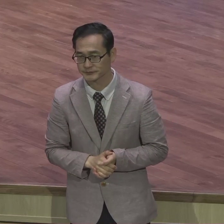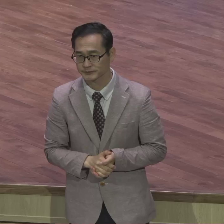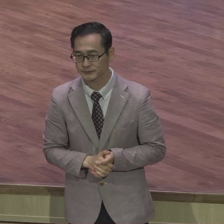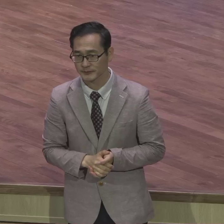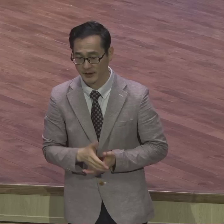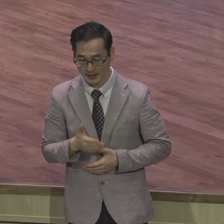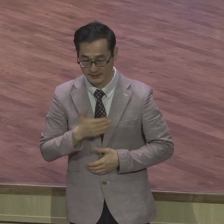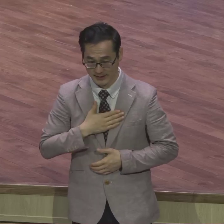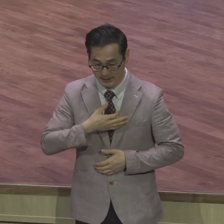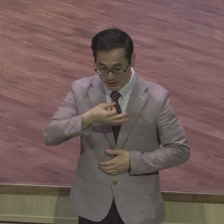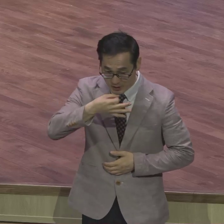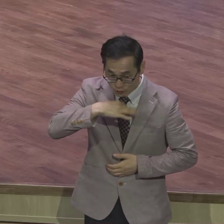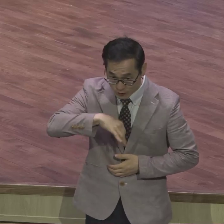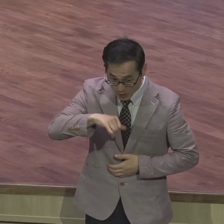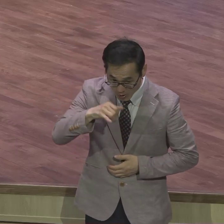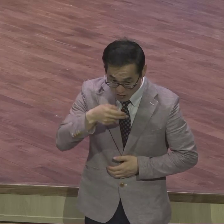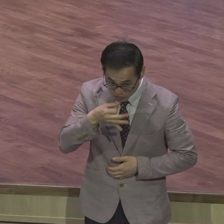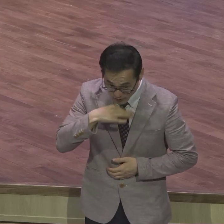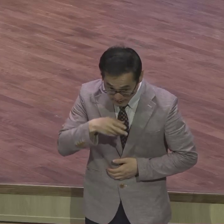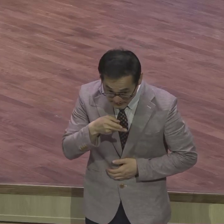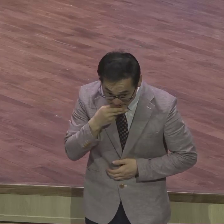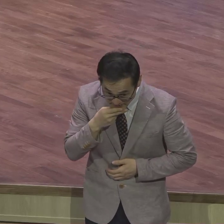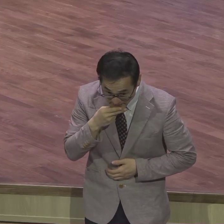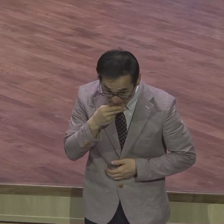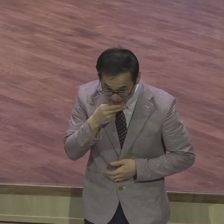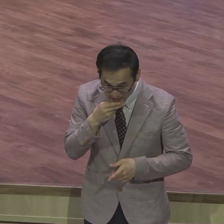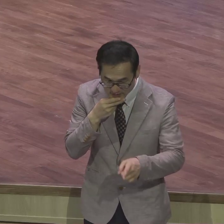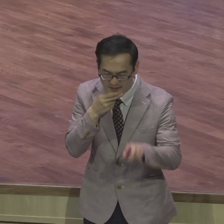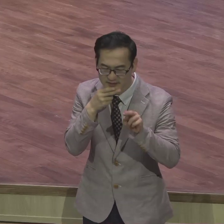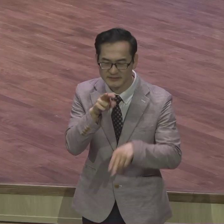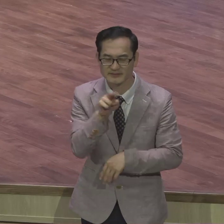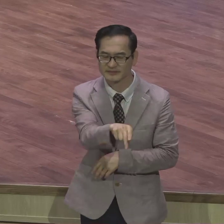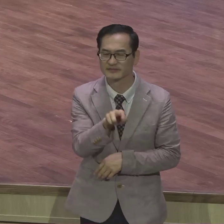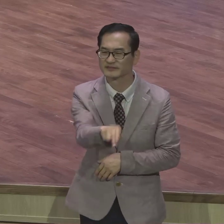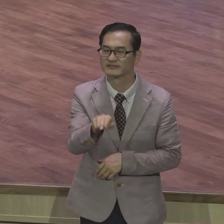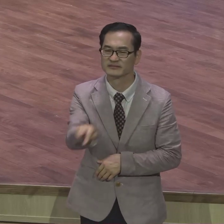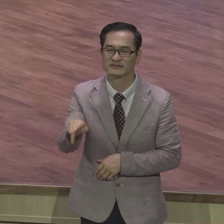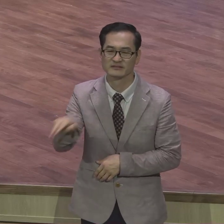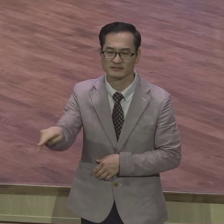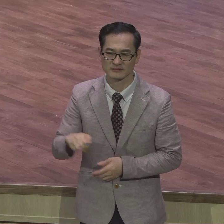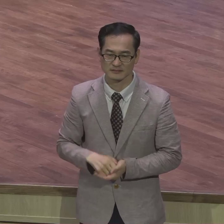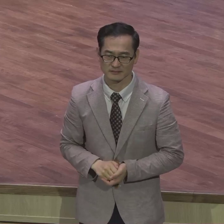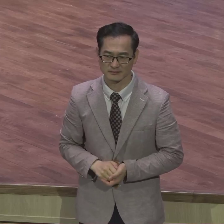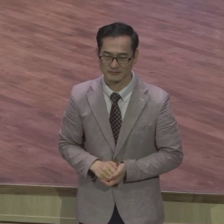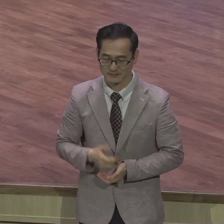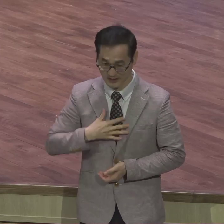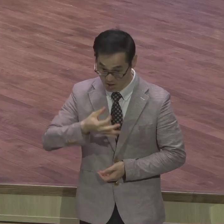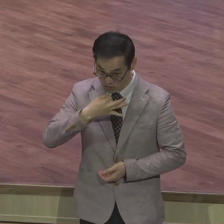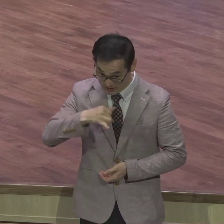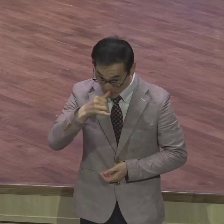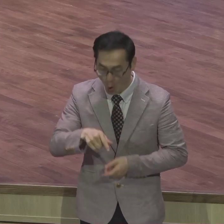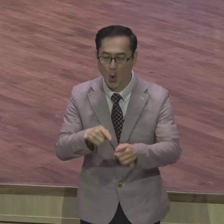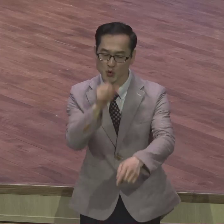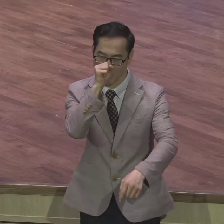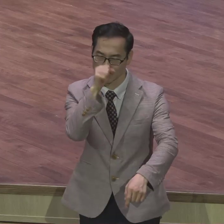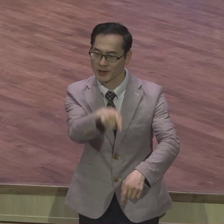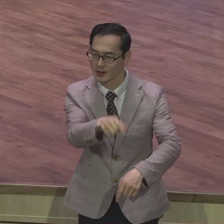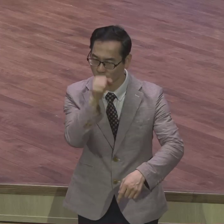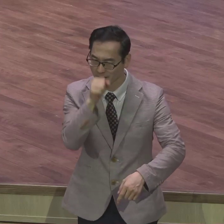유익하지 아니하면 배척을 하기 때문에 그렇습니다 우리가 신앙생활을 갈등하지